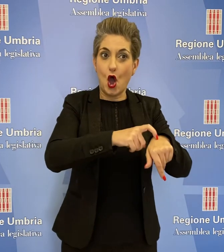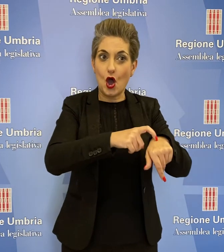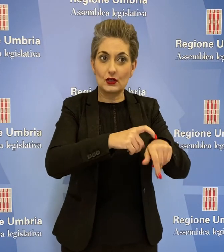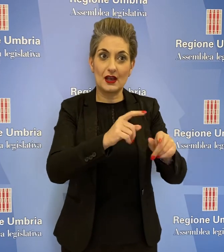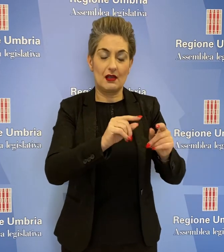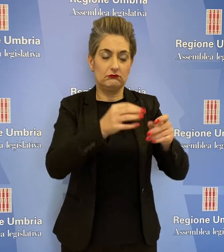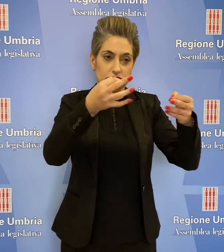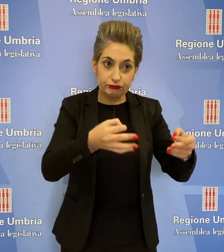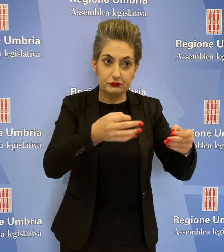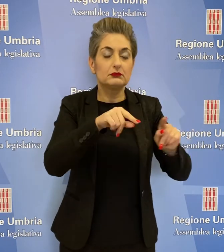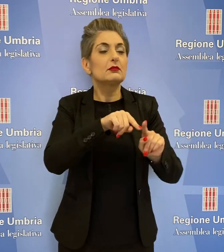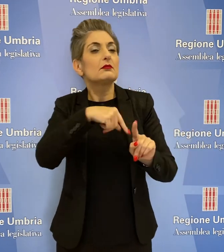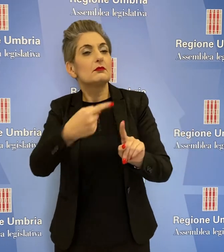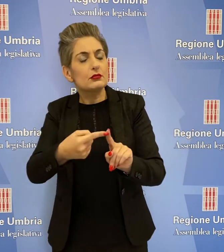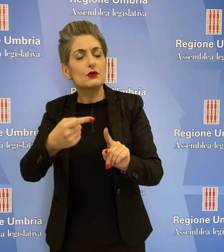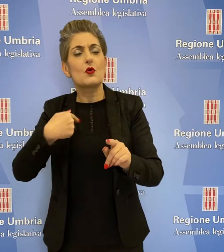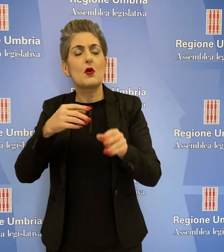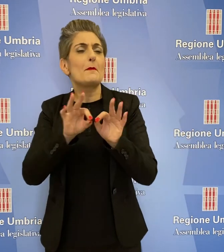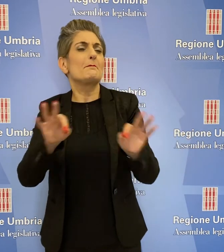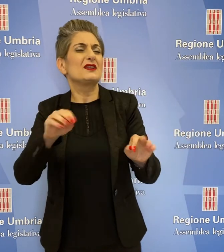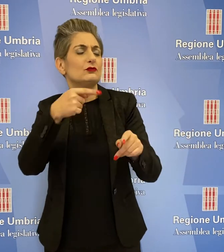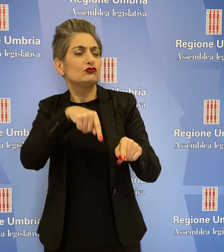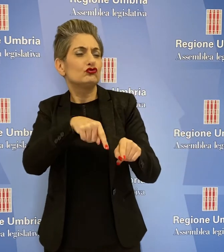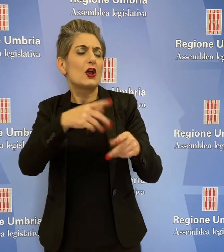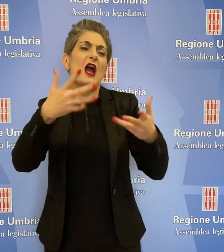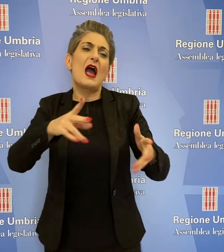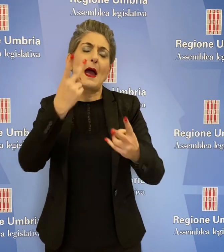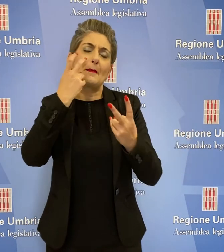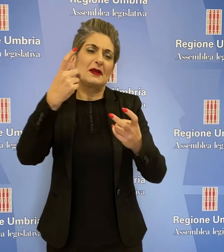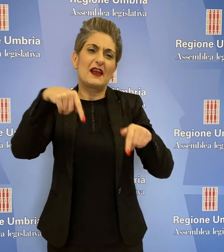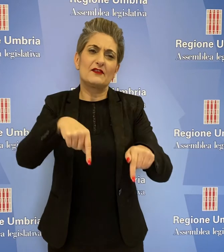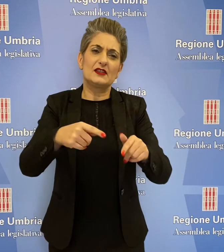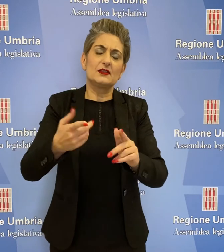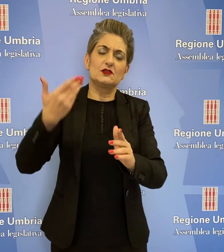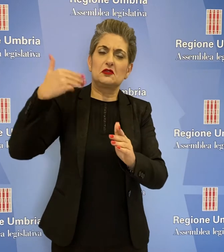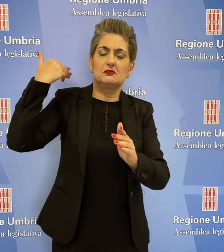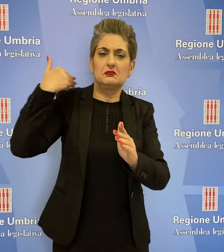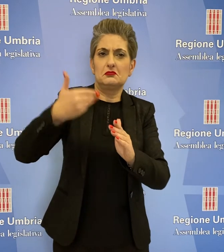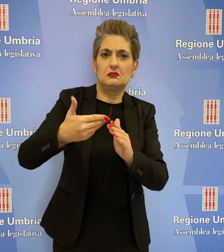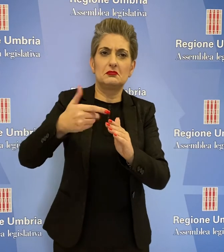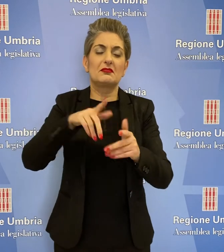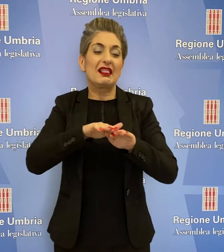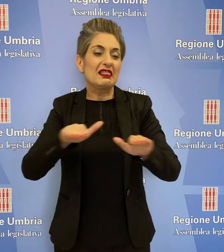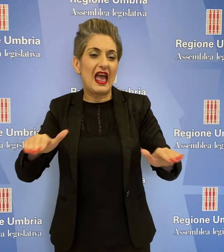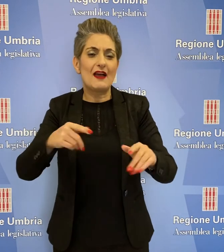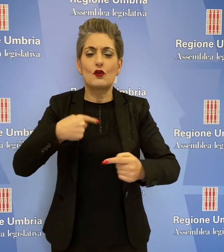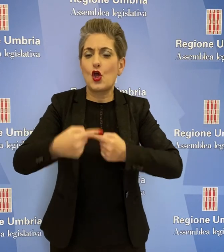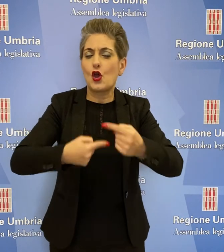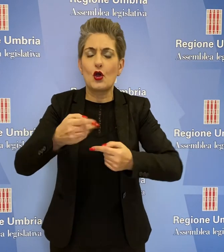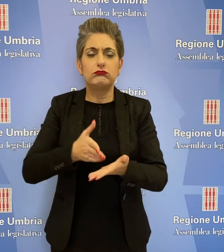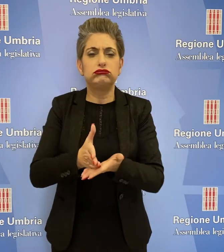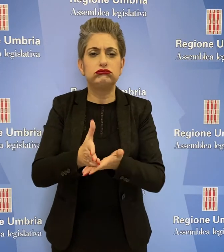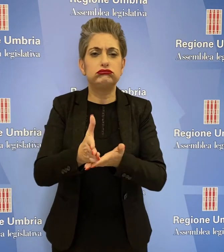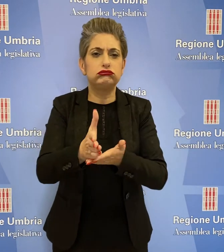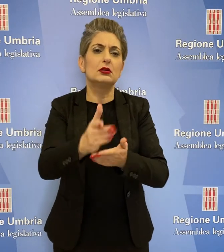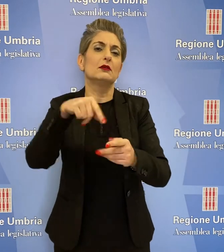attività didattiche e da noi tale misura era stata già posta in essere con tavoli permanenti